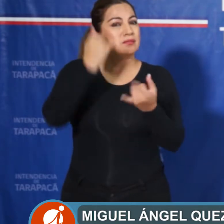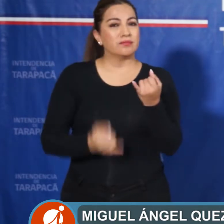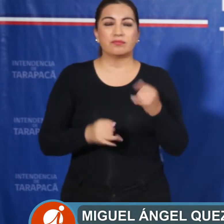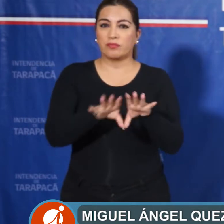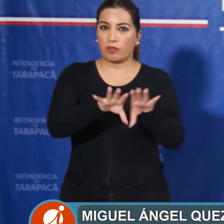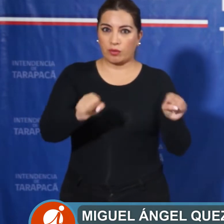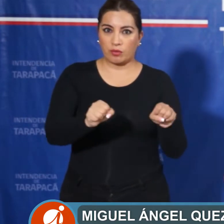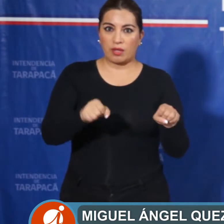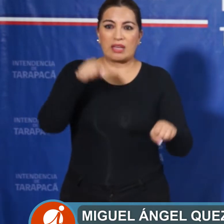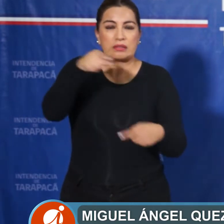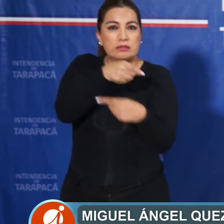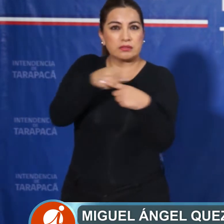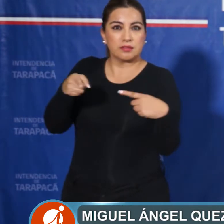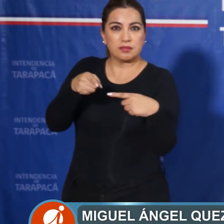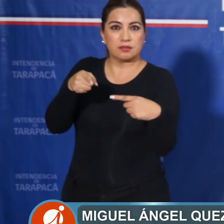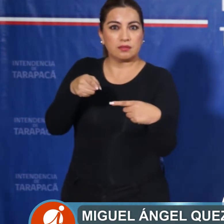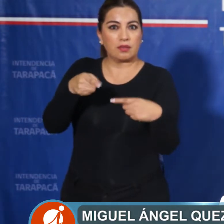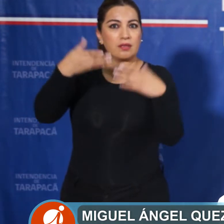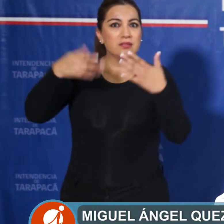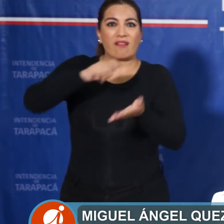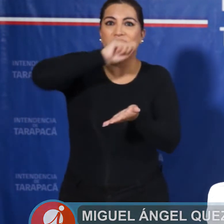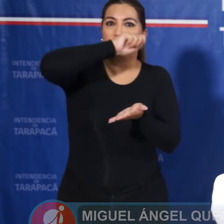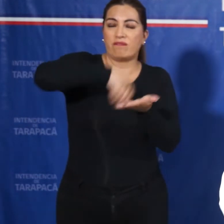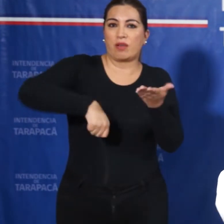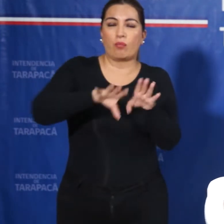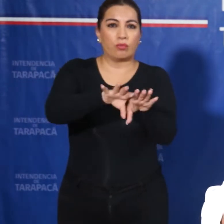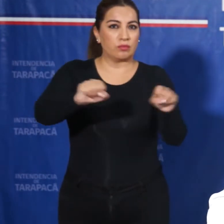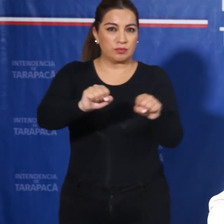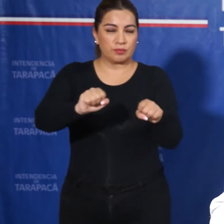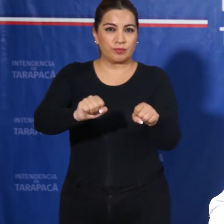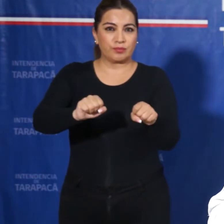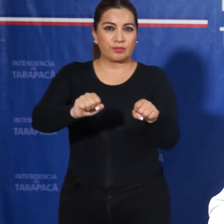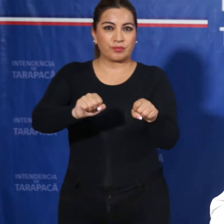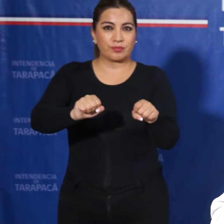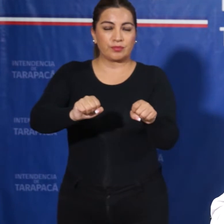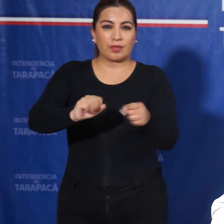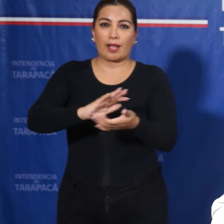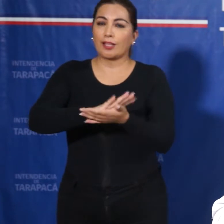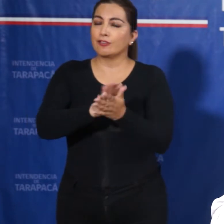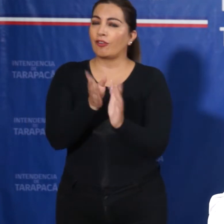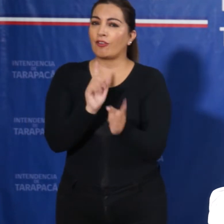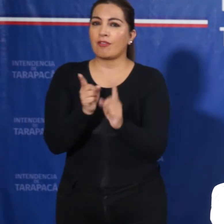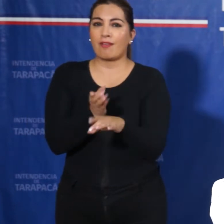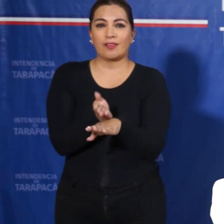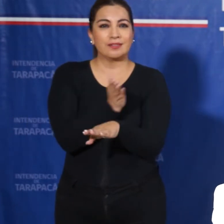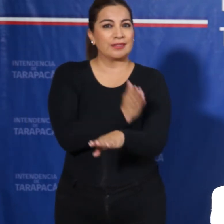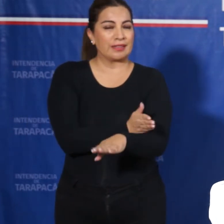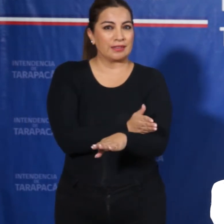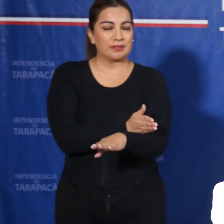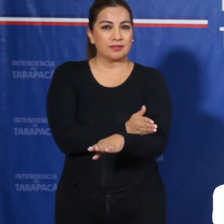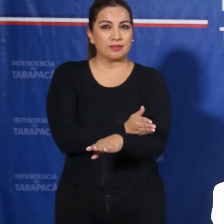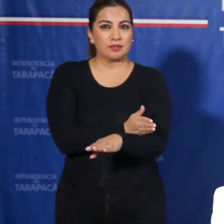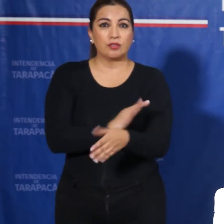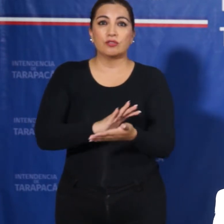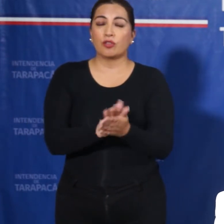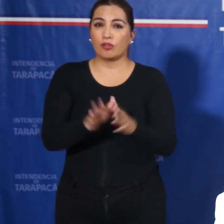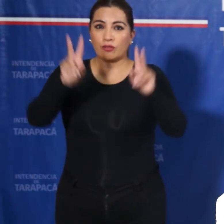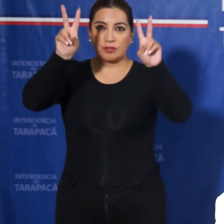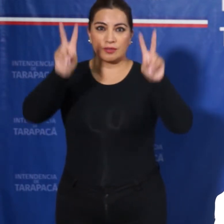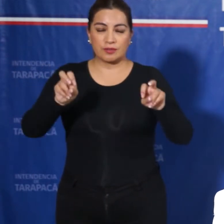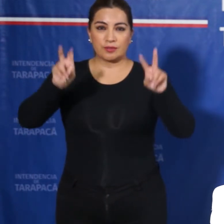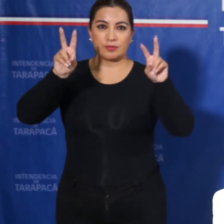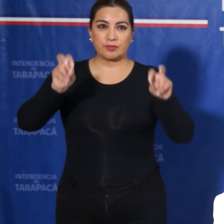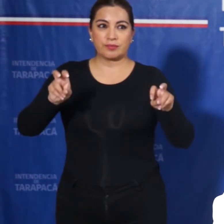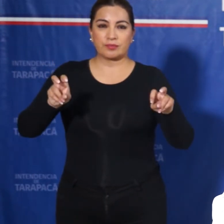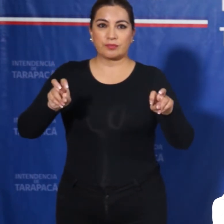Entiendo que esta semana ya debiera estar firmado, pero ya está todo coordinado para que todo lo que tenga que ver con